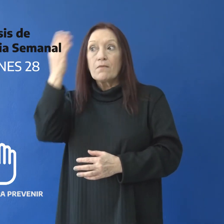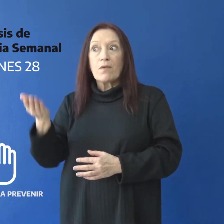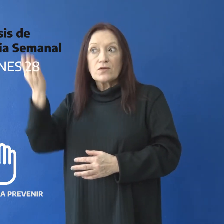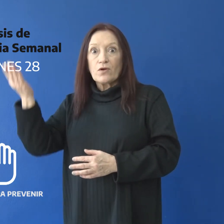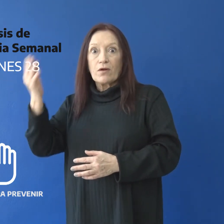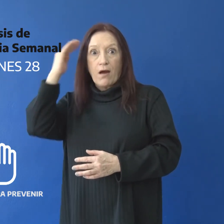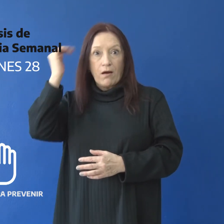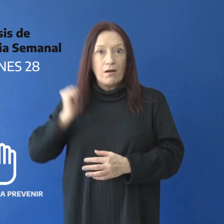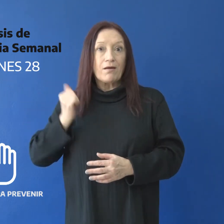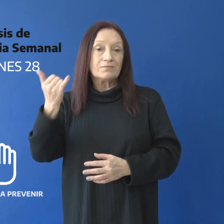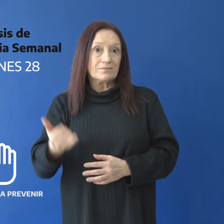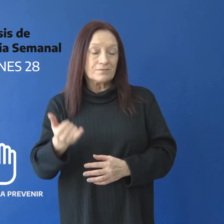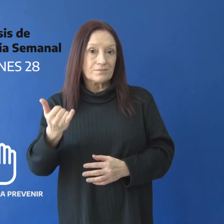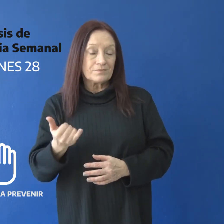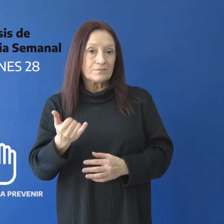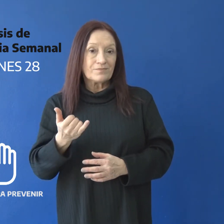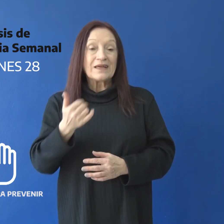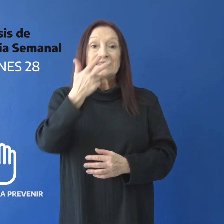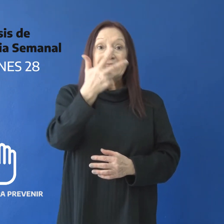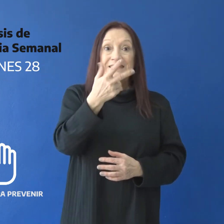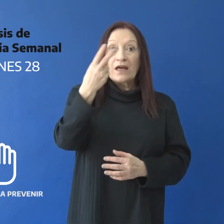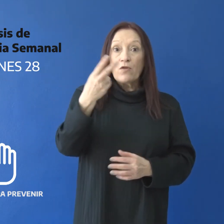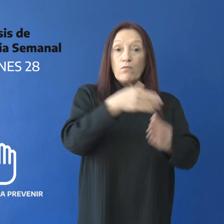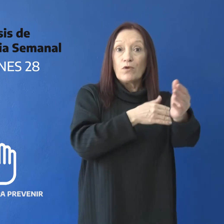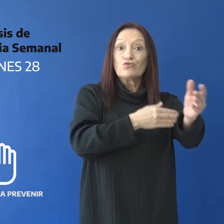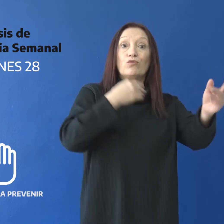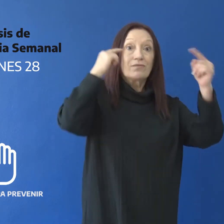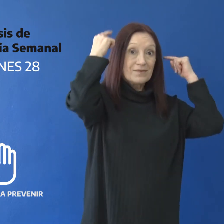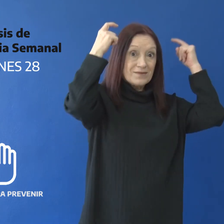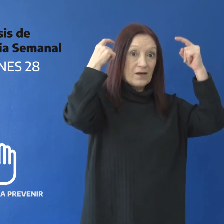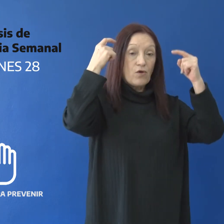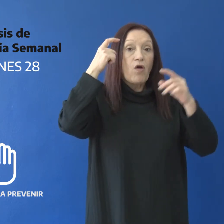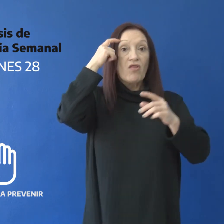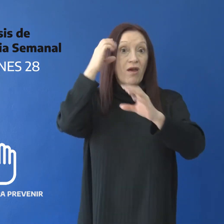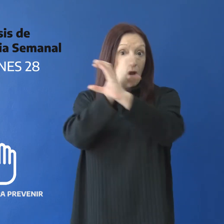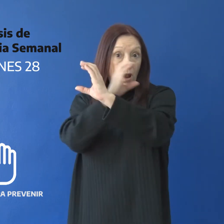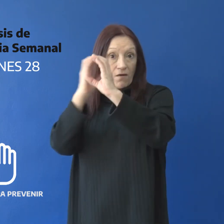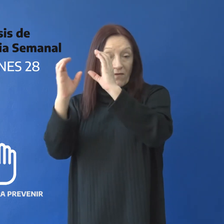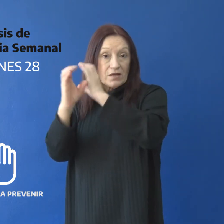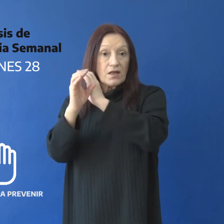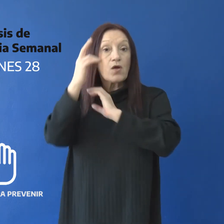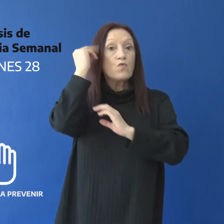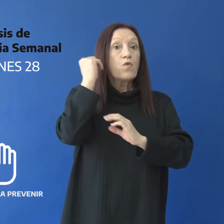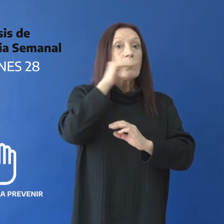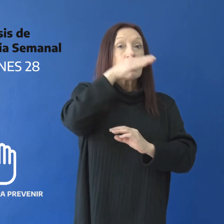Gallegos 32 Puerto Deseado 10 El Calafate 9 Río Turbio